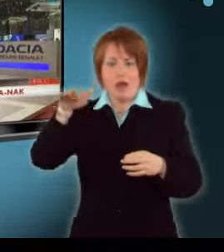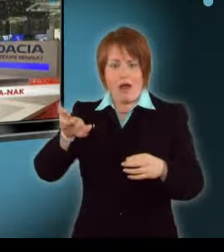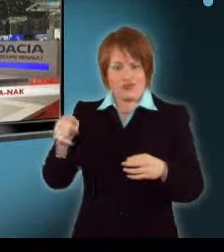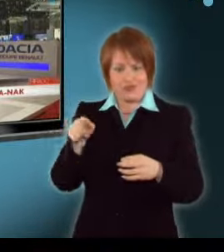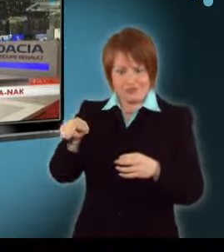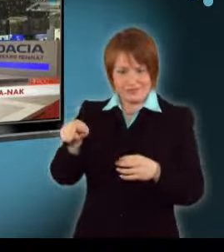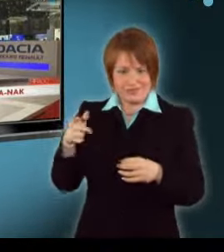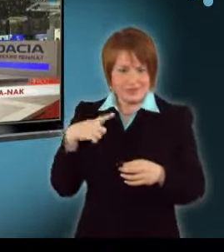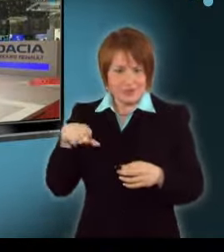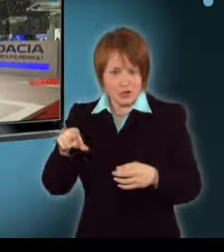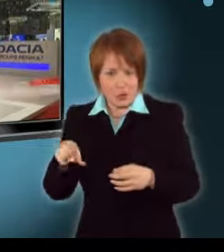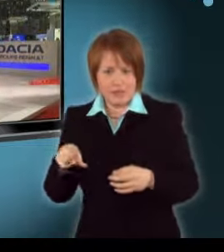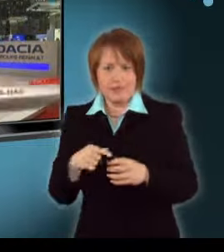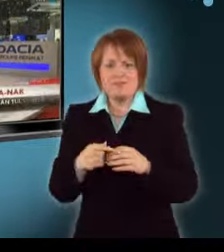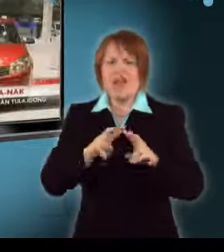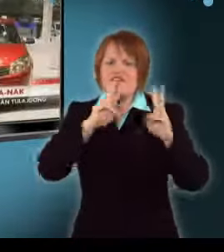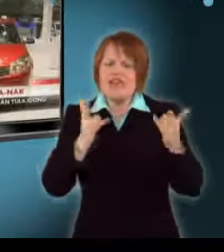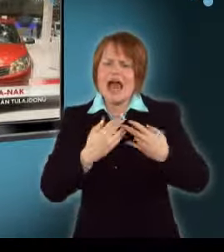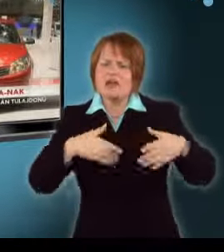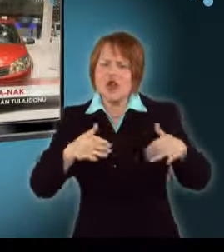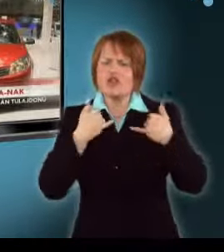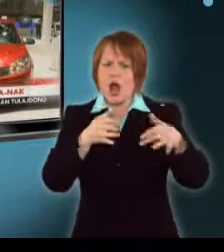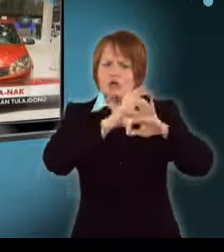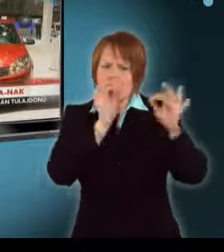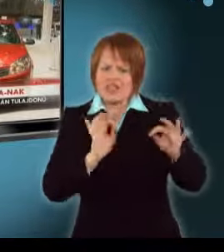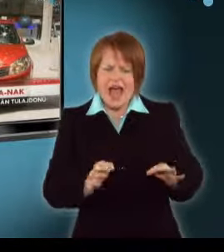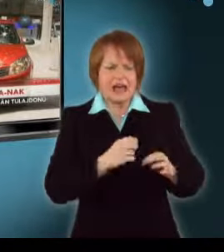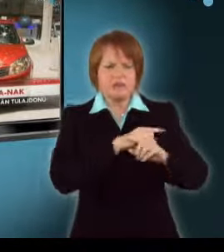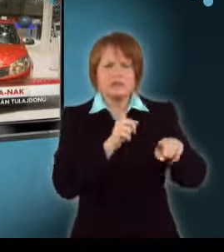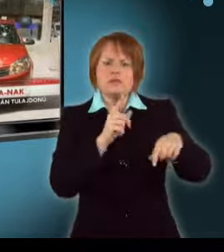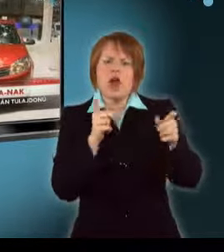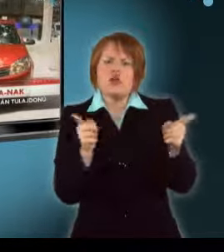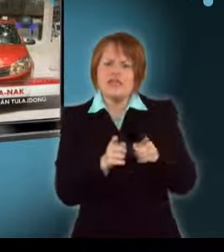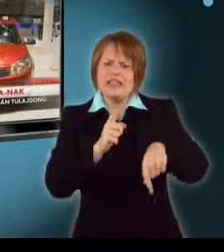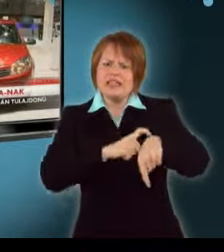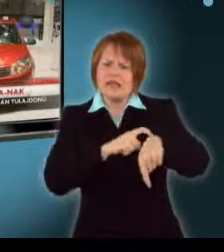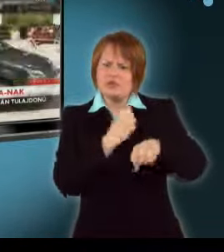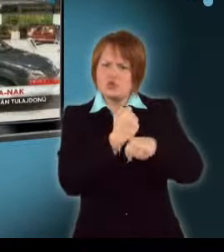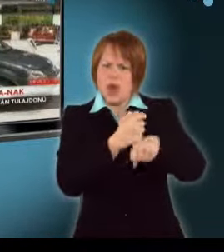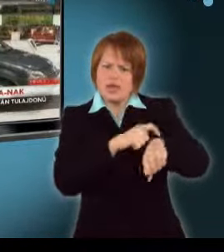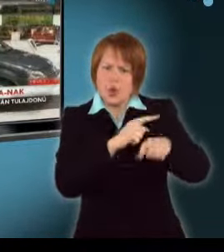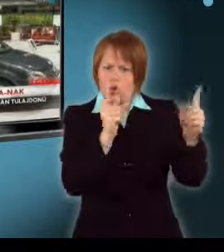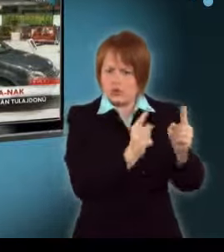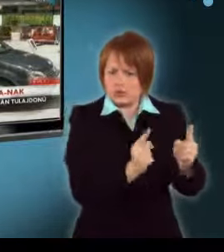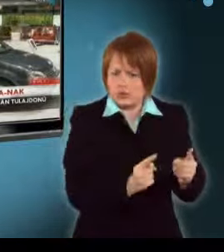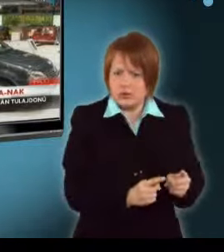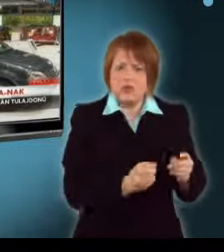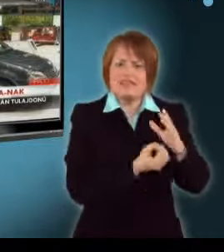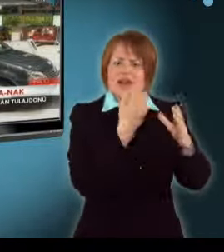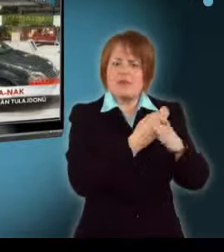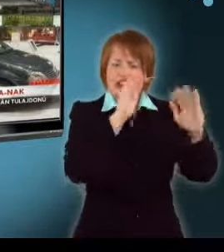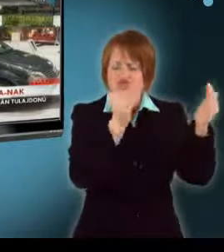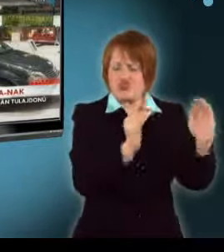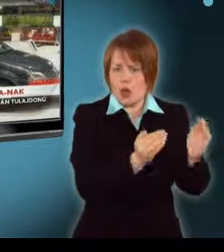Genfi autószalonon. Amíg a világ nagy autogyártói sorra állnak át a rövidített munkahétre a megrendelések és így a termelés